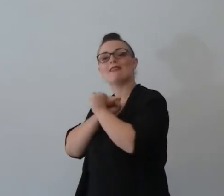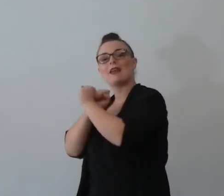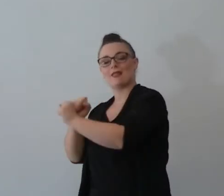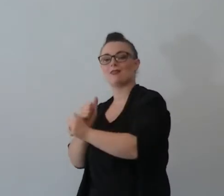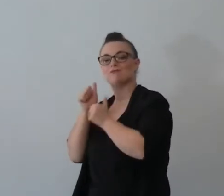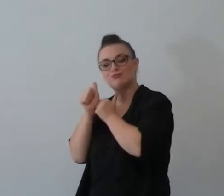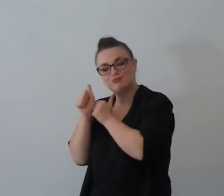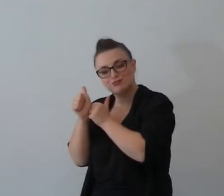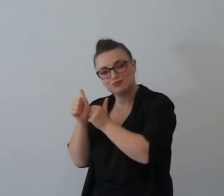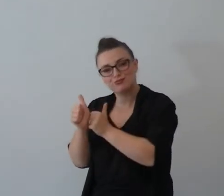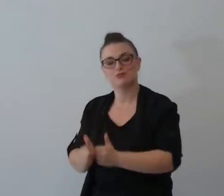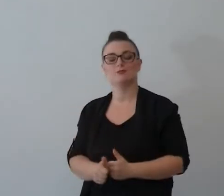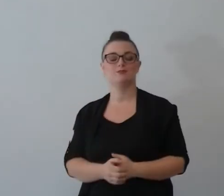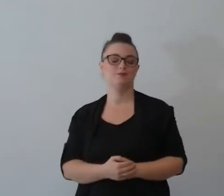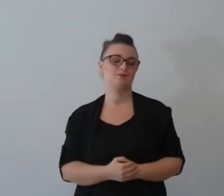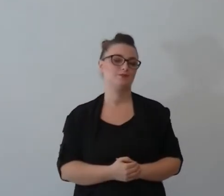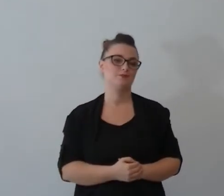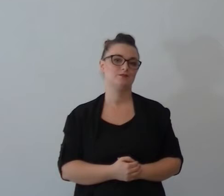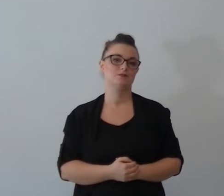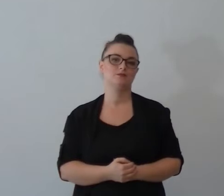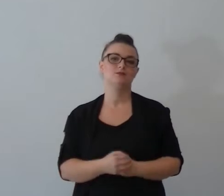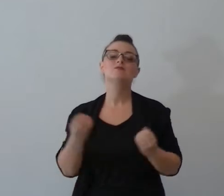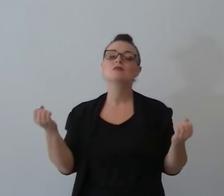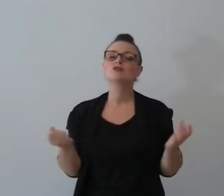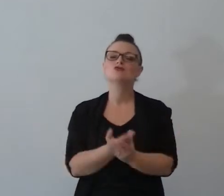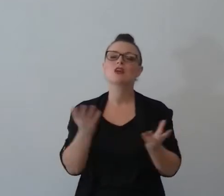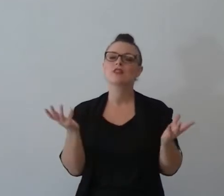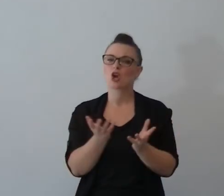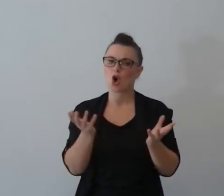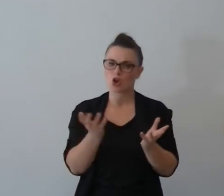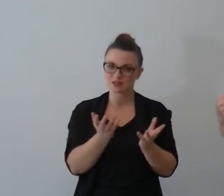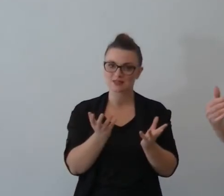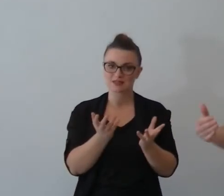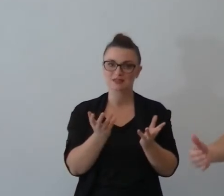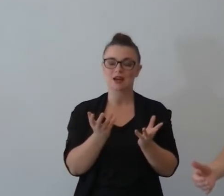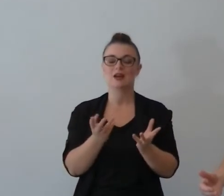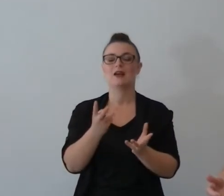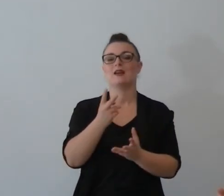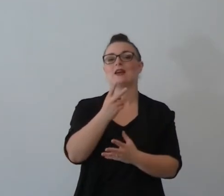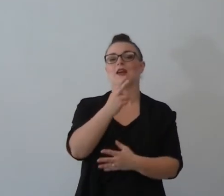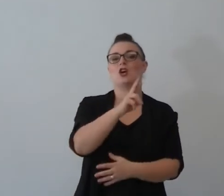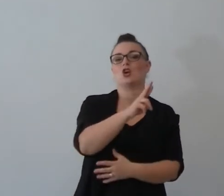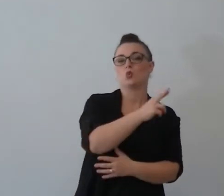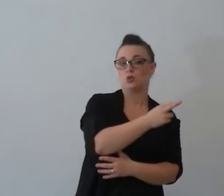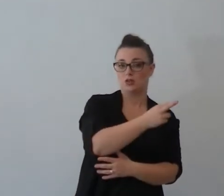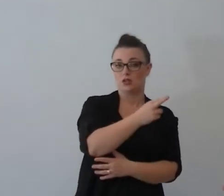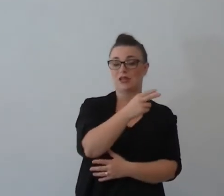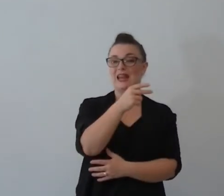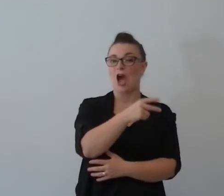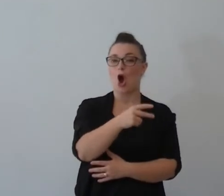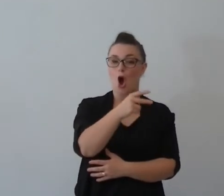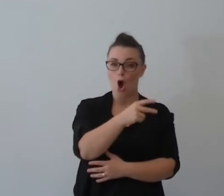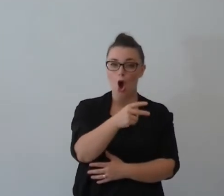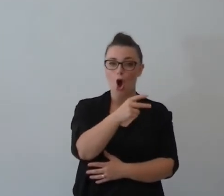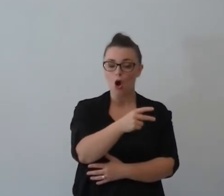Signore, la benedizione si estende sul Ruth, sul Naomi e sulle generazioni successive, fino ad arrivare